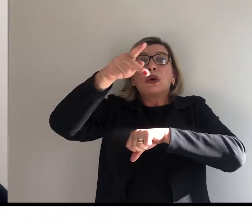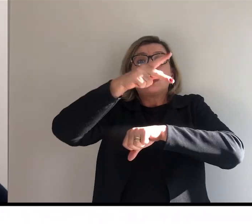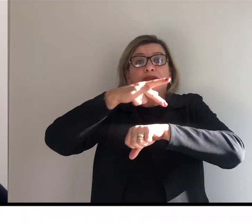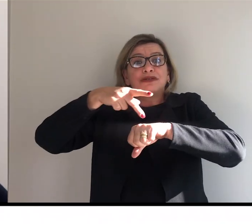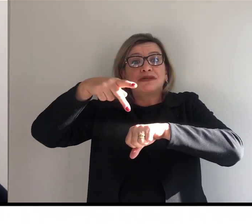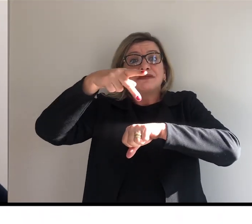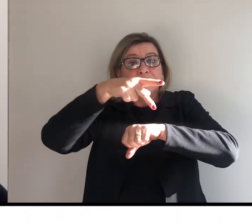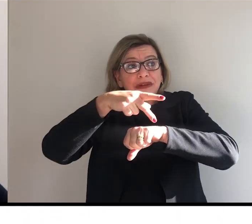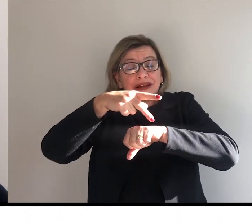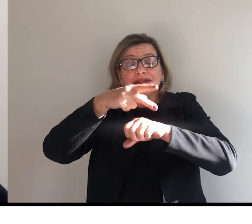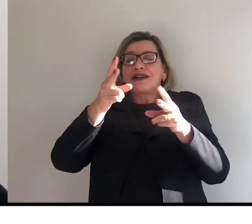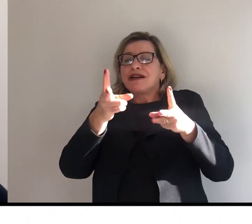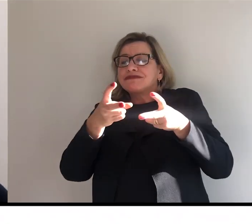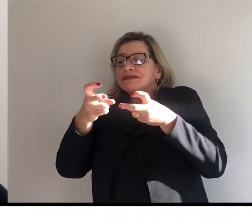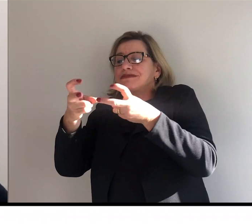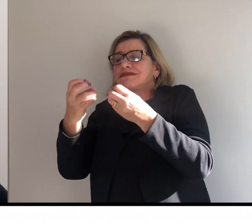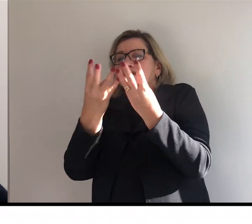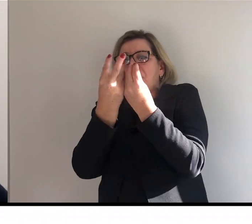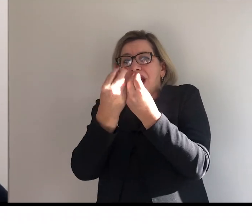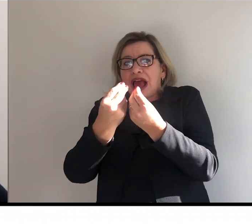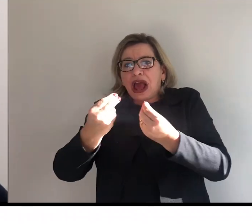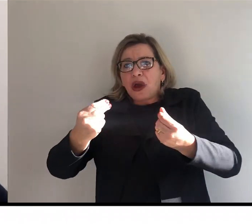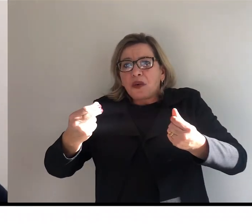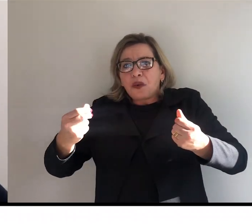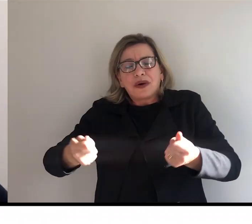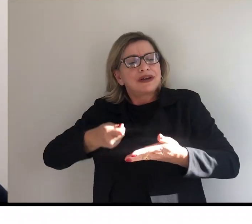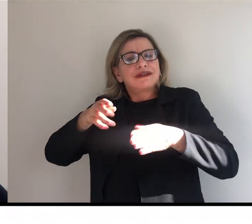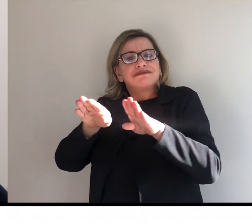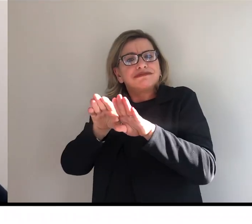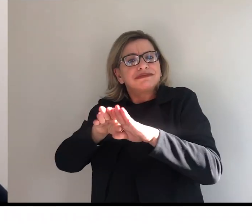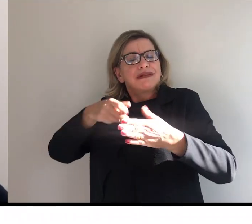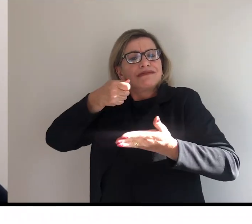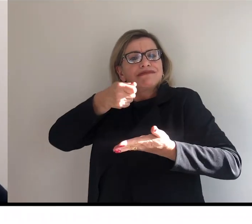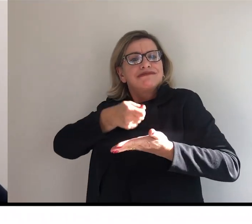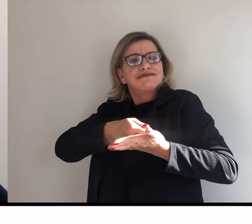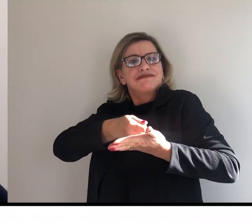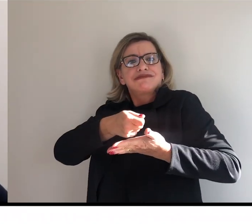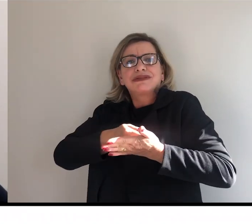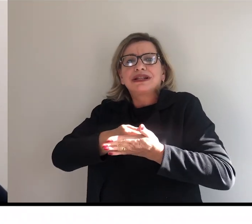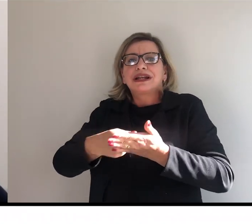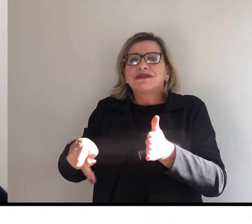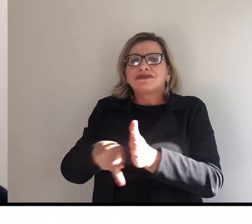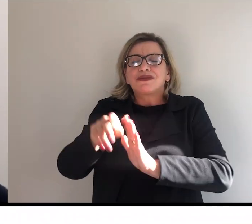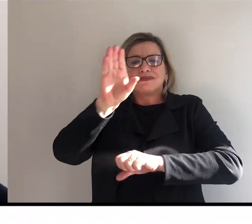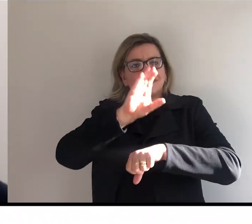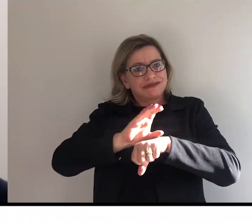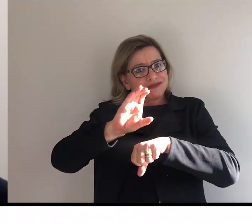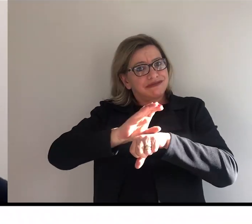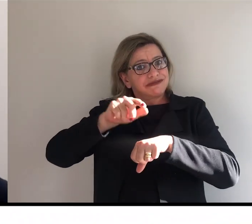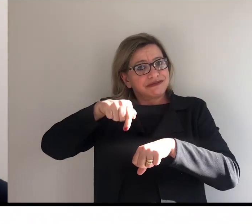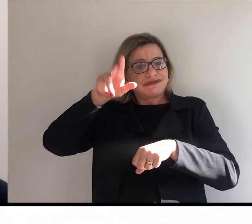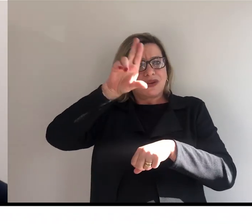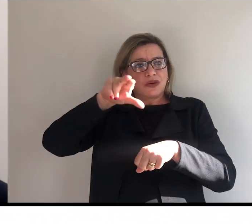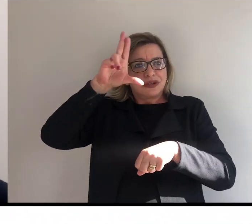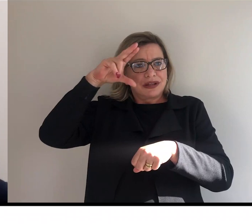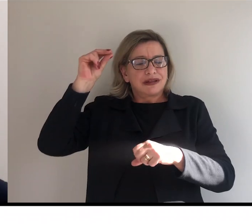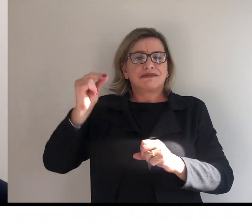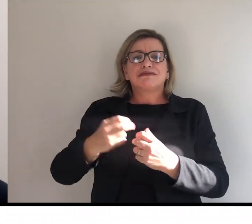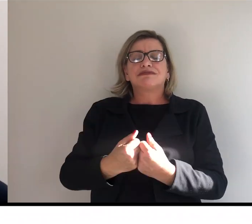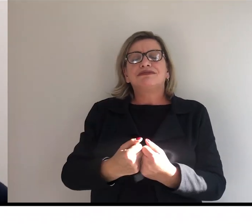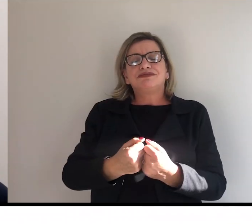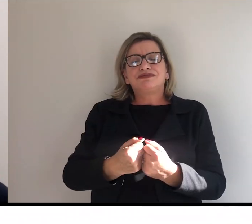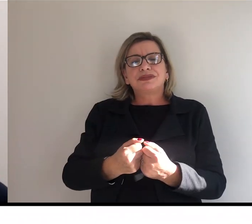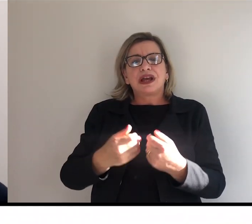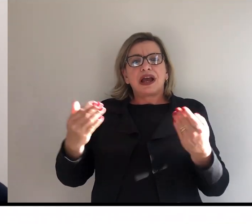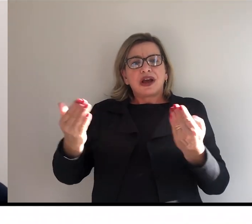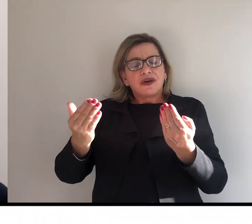reconhecida pela sua qualidade e seriedade com que ela oferta esses cursos. Nessa atual oferta, que